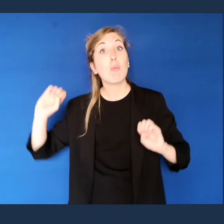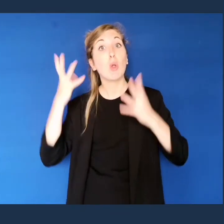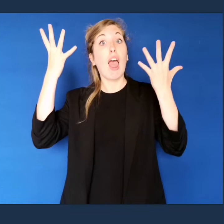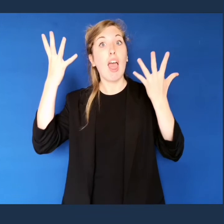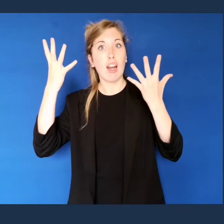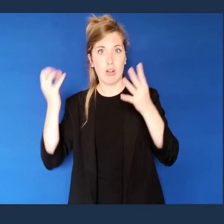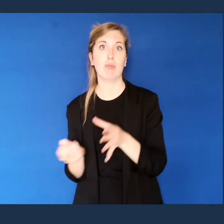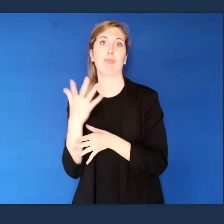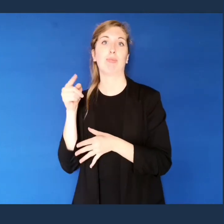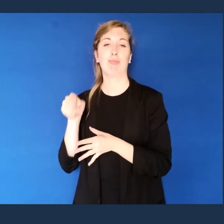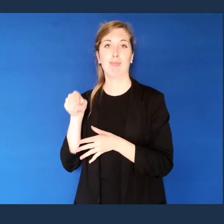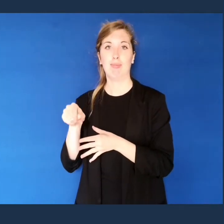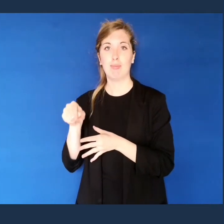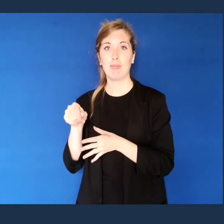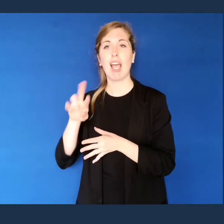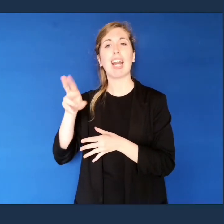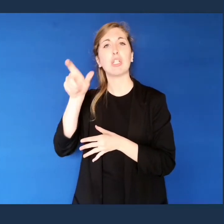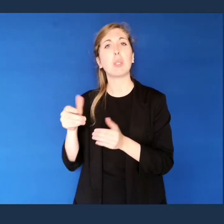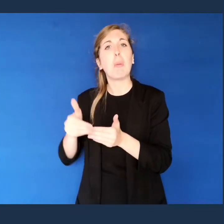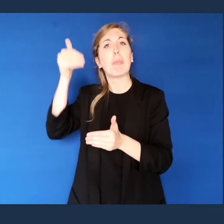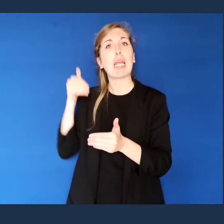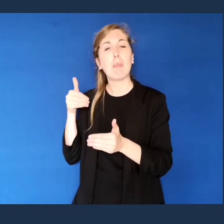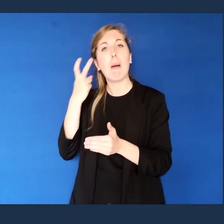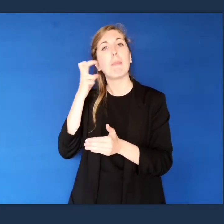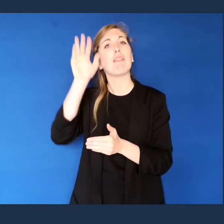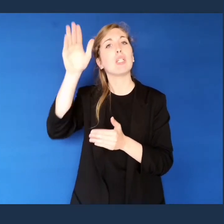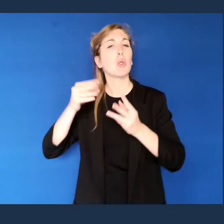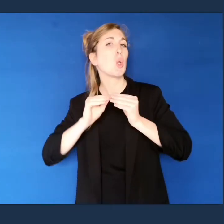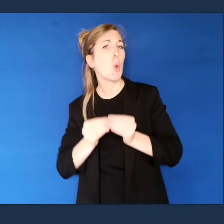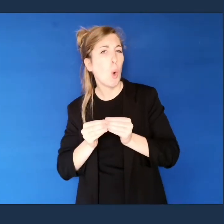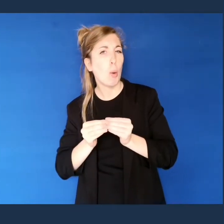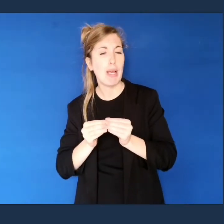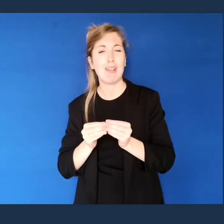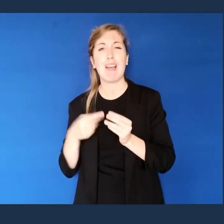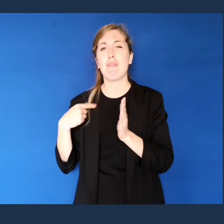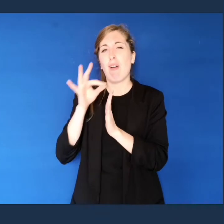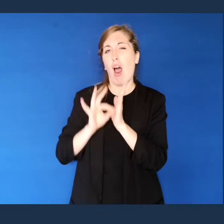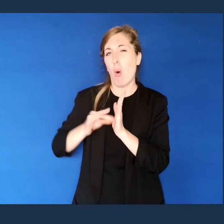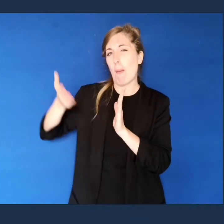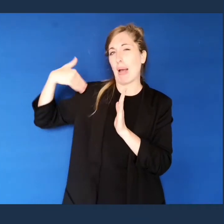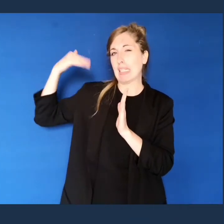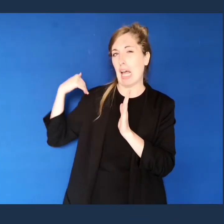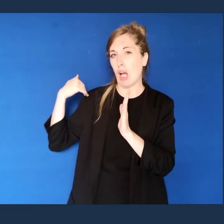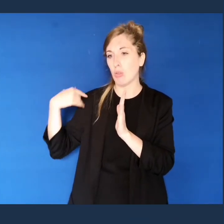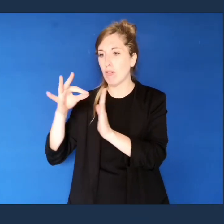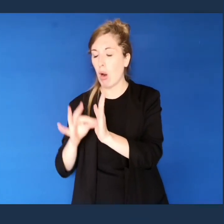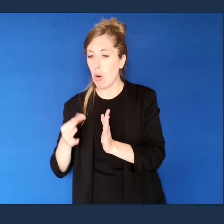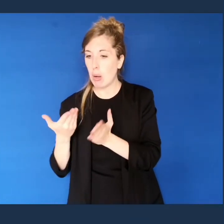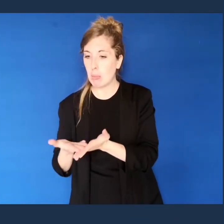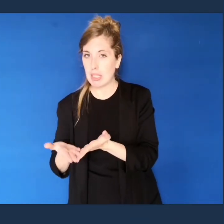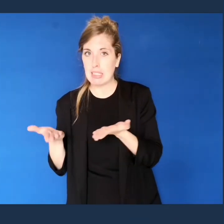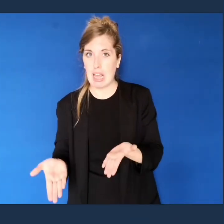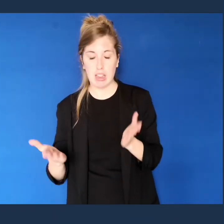moderna. Prima di Richardson la previsione consisteva nel consultare le carte meteo del passato e se i valori